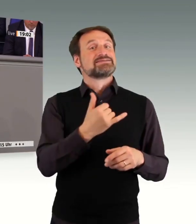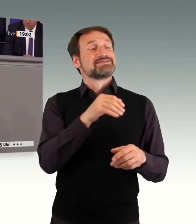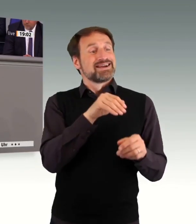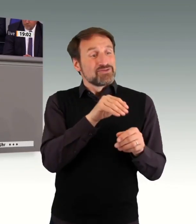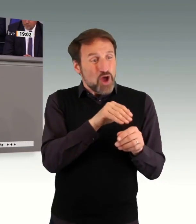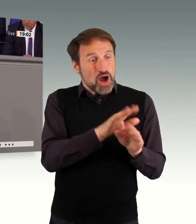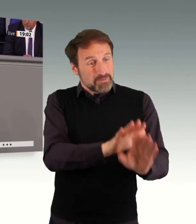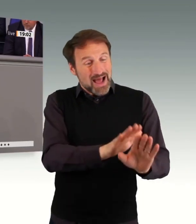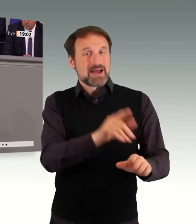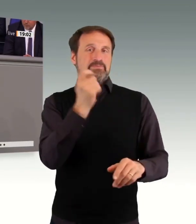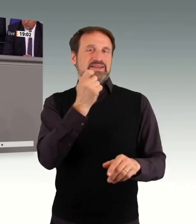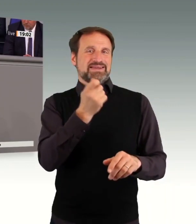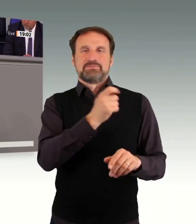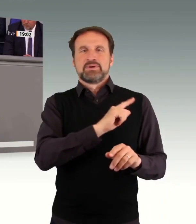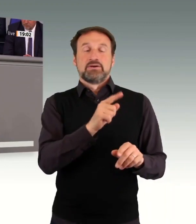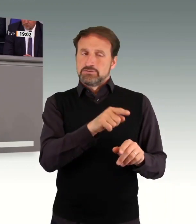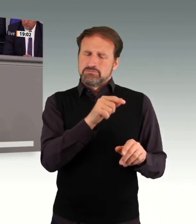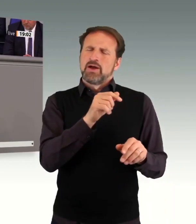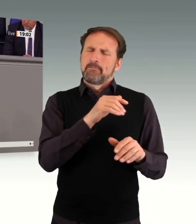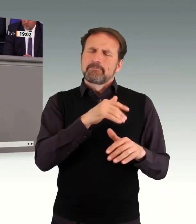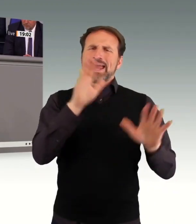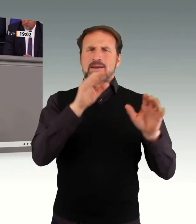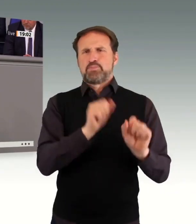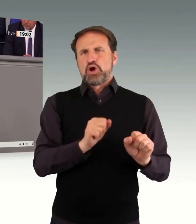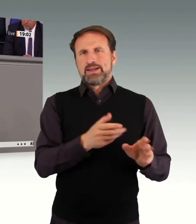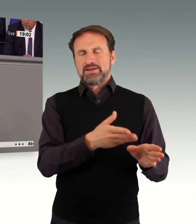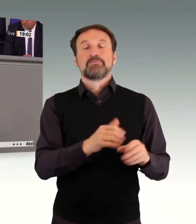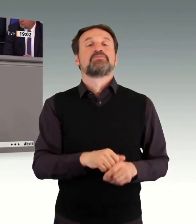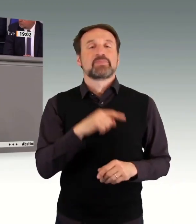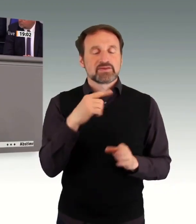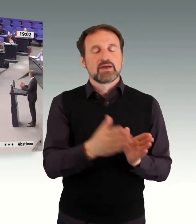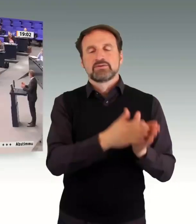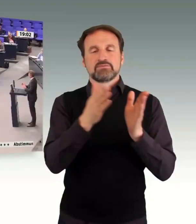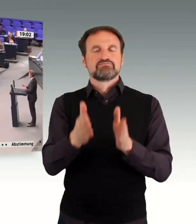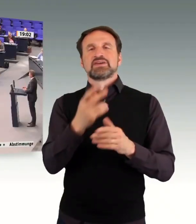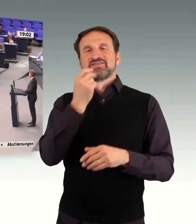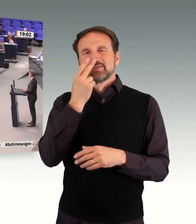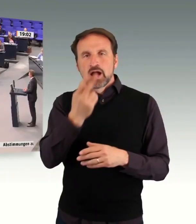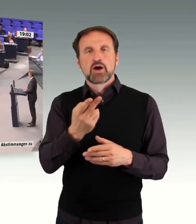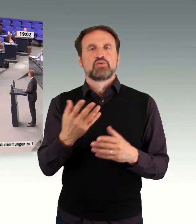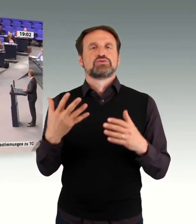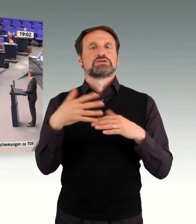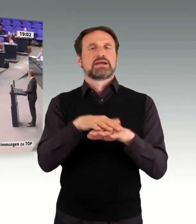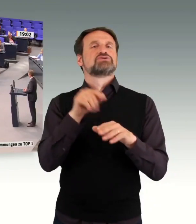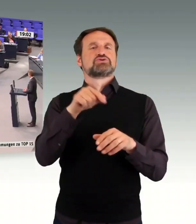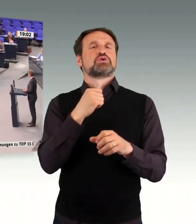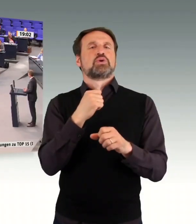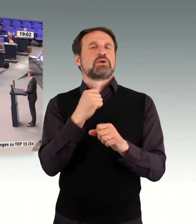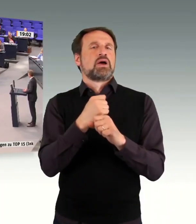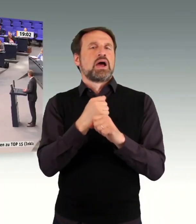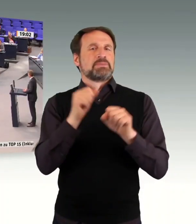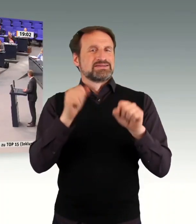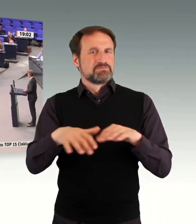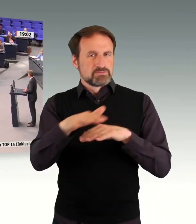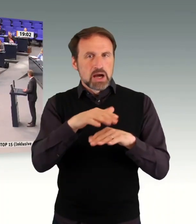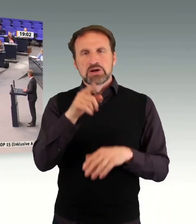Frage der Inklusionsunternehmen im ersten Arbeitsmarkt. Wir haben uns darüber beim letzten Mal ausgetauscht. Sie schlagen vor, auf der europäischen Ebene etwas an